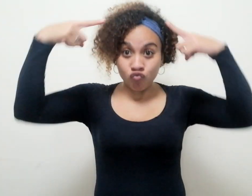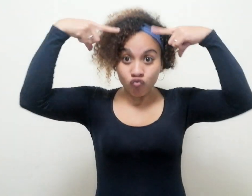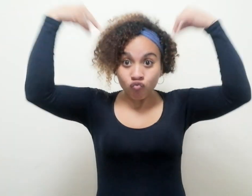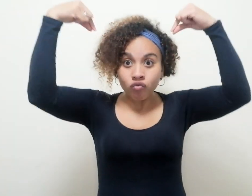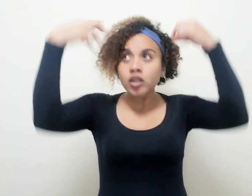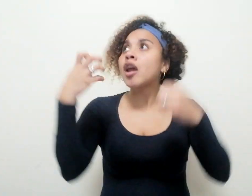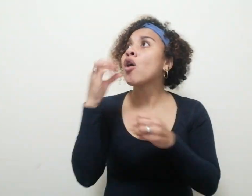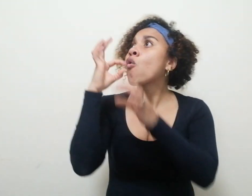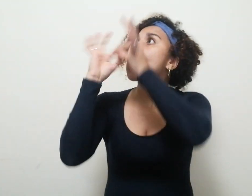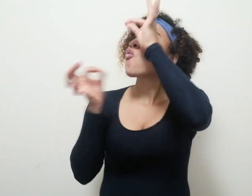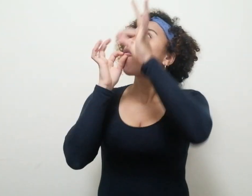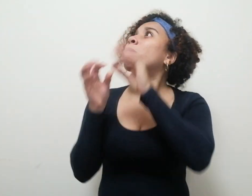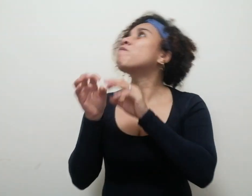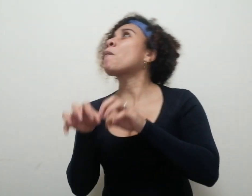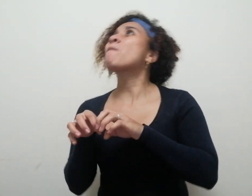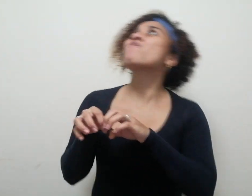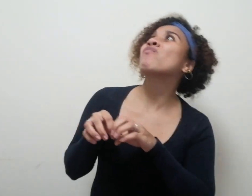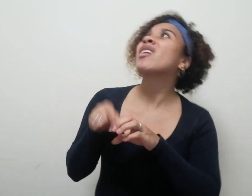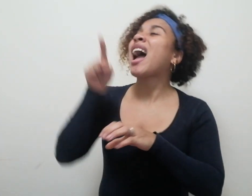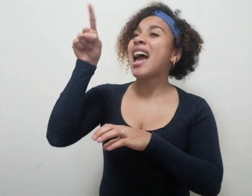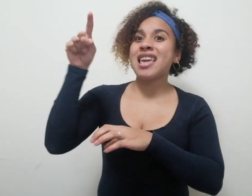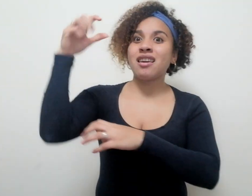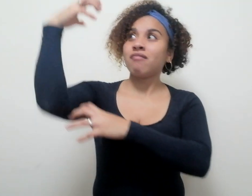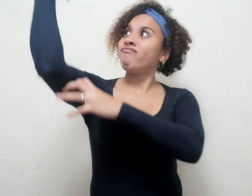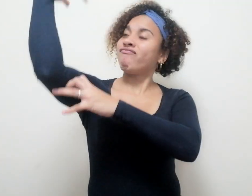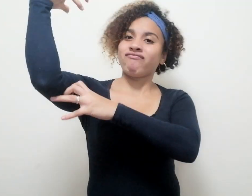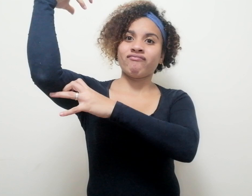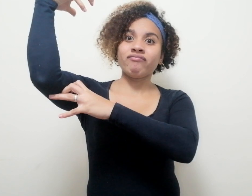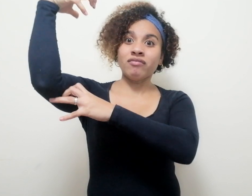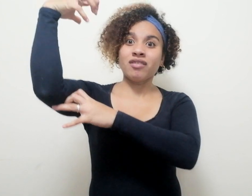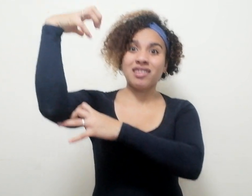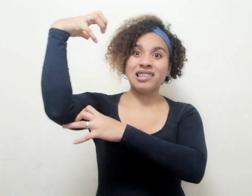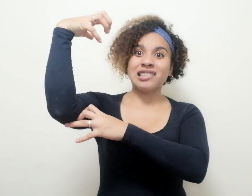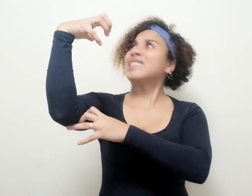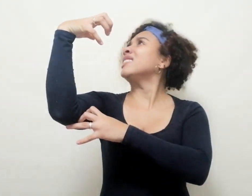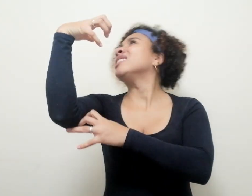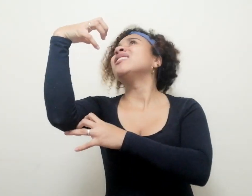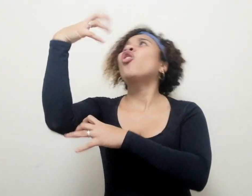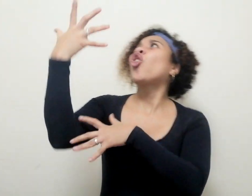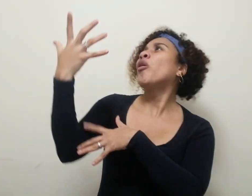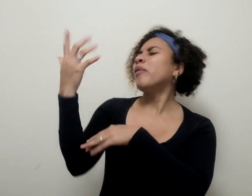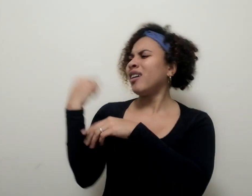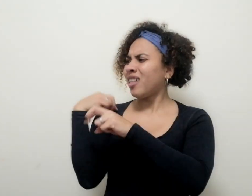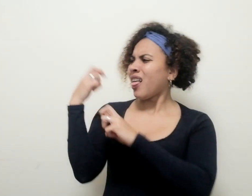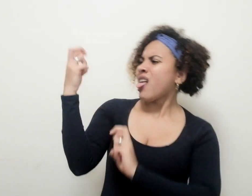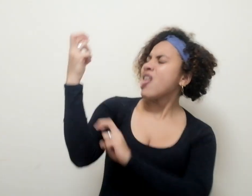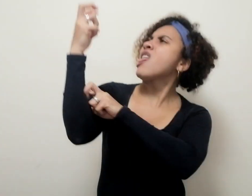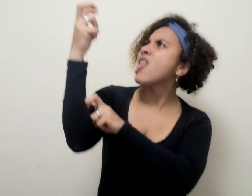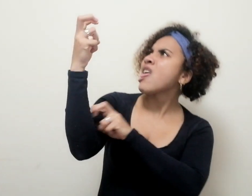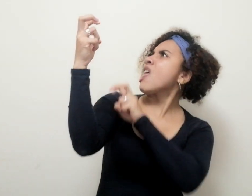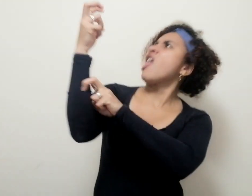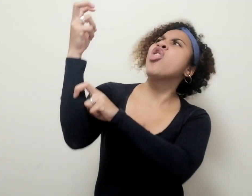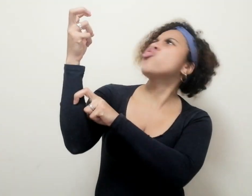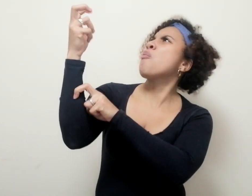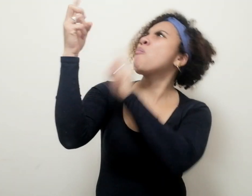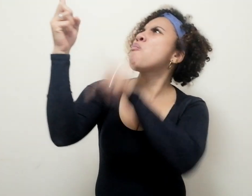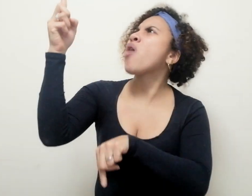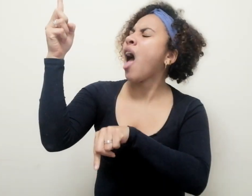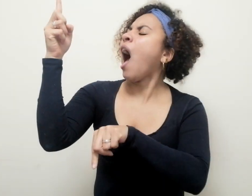uvas, que cuelgan de una rama muy alta. Pero al no ser capaz de alcanzarlas, continúa su